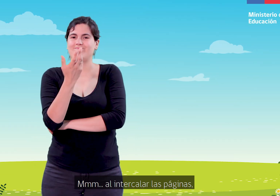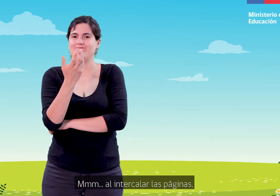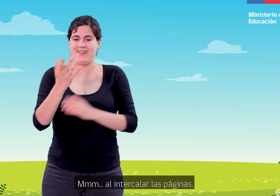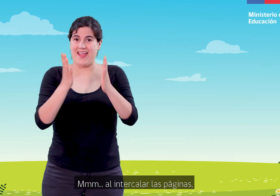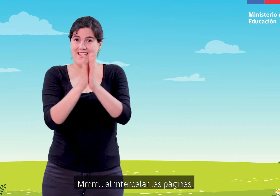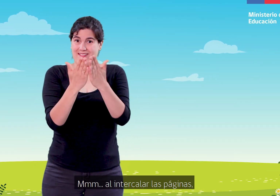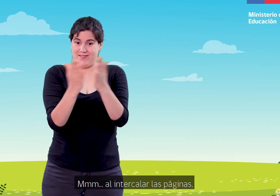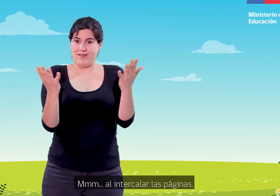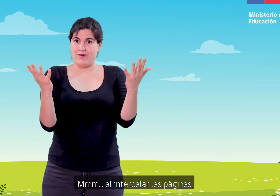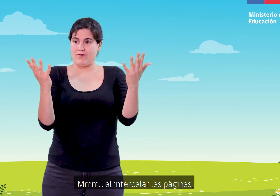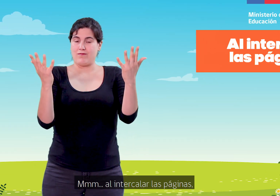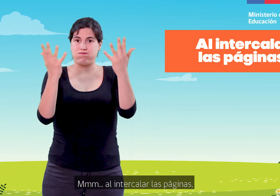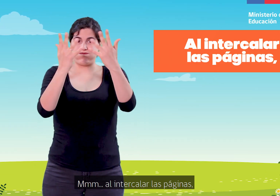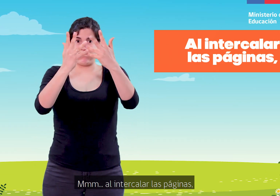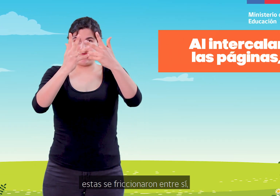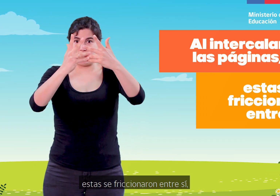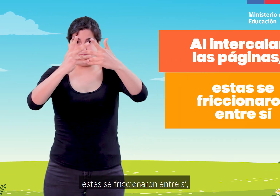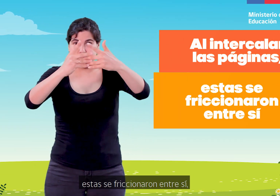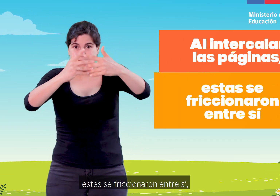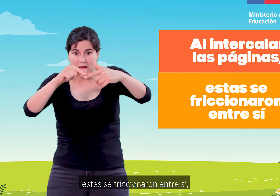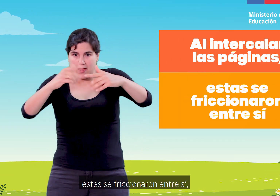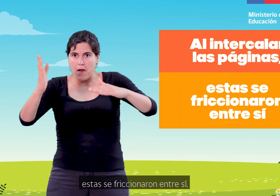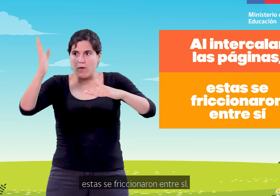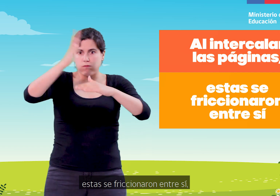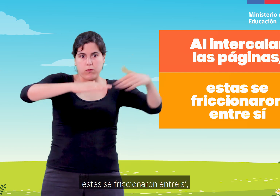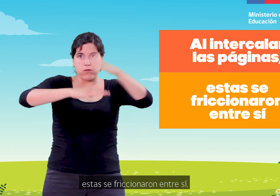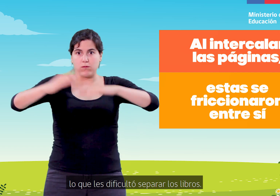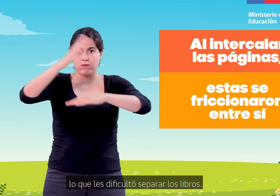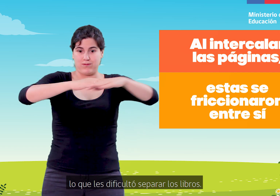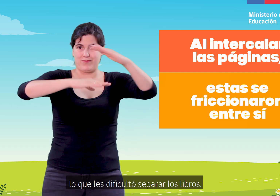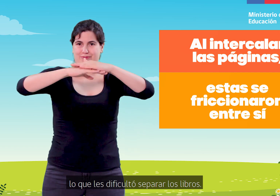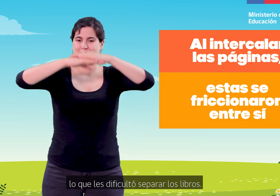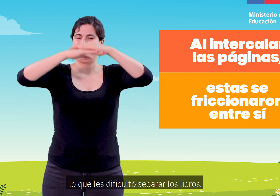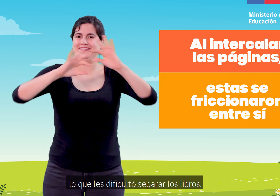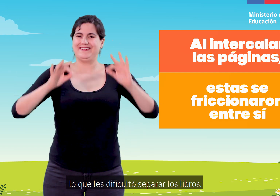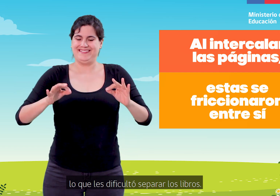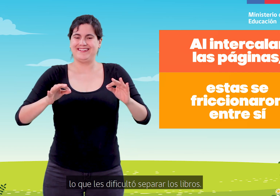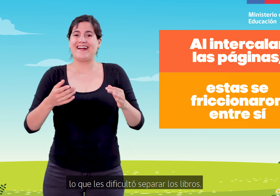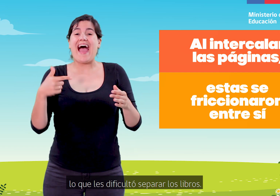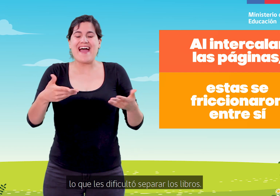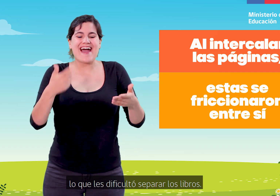Al intercalar las páginas, éstas se friccionaron entre sí, lo que les dificultó separar los libros.